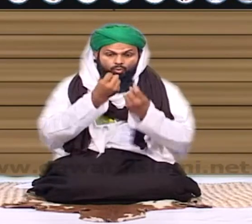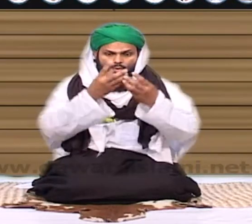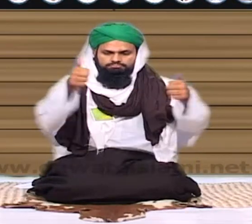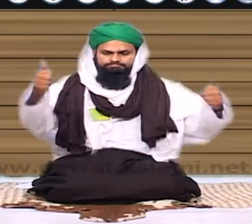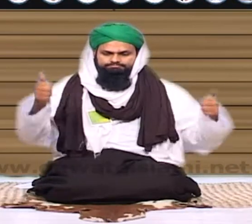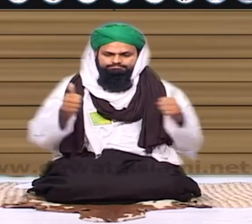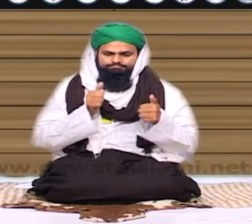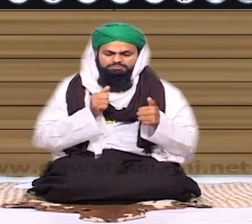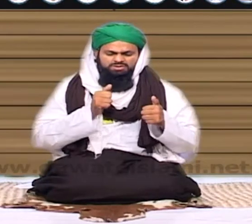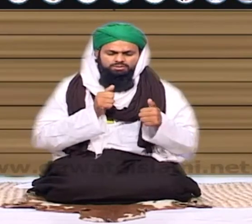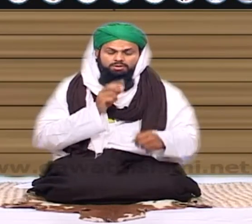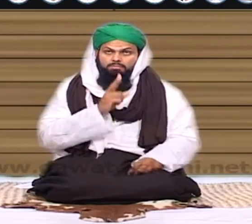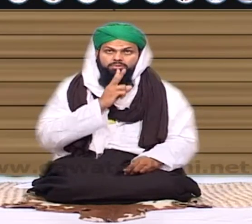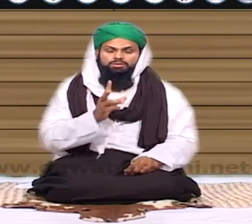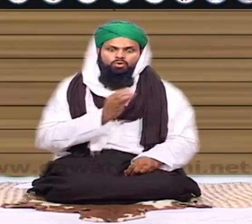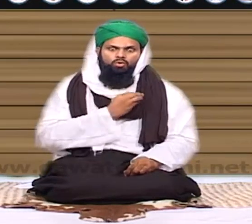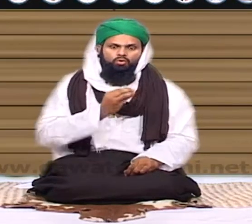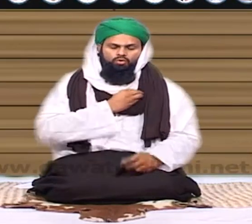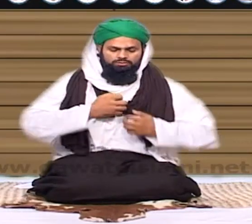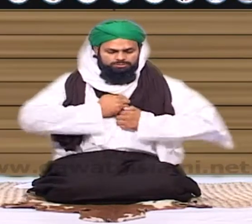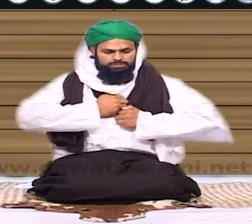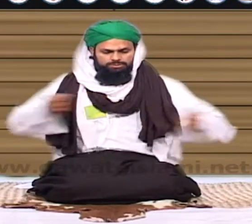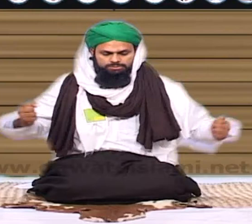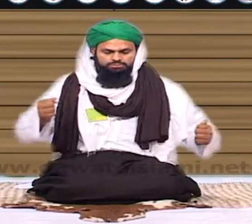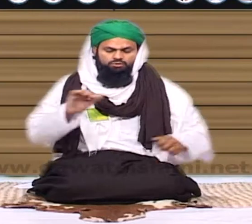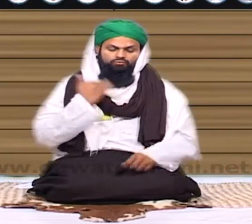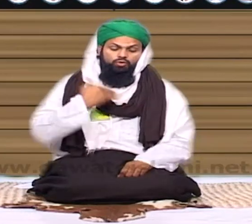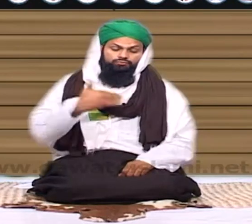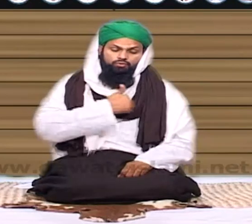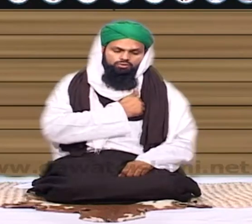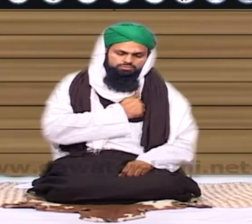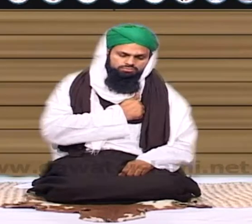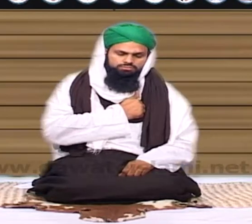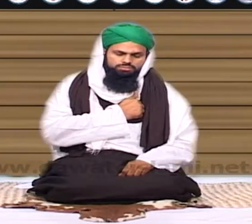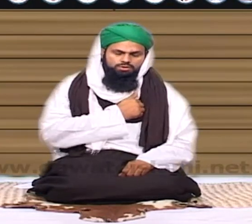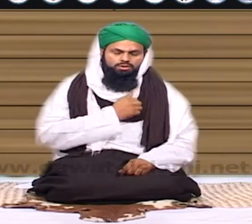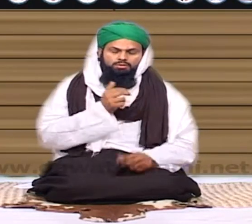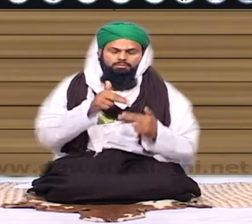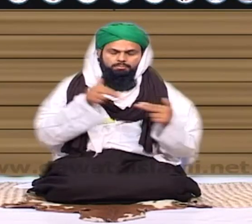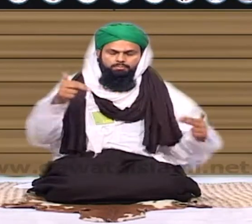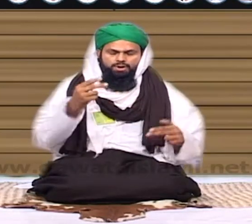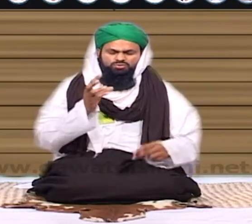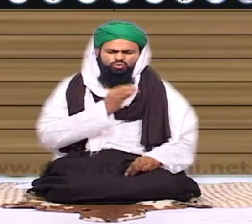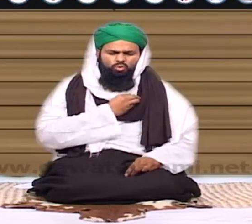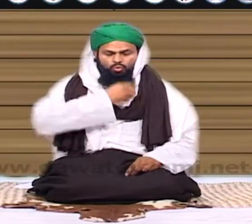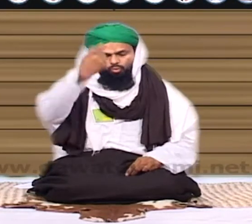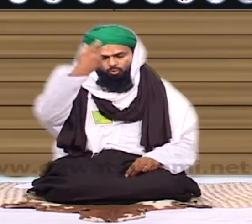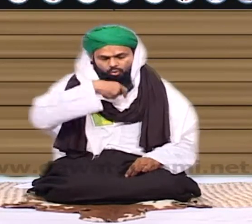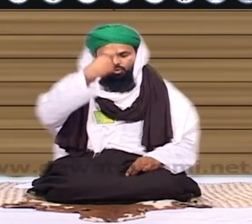لوگوں کی چیخیں نکل جاتے تھے کپڑے پھار دیتے اور کئی بار جنازے اٹھ جاتے ایسا ذوق اور